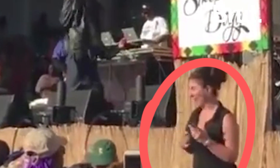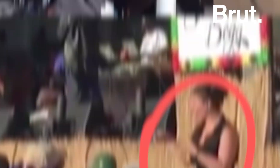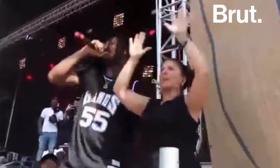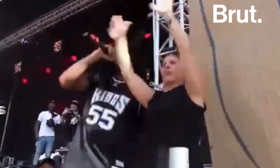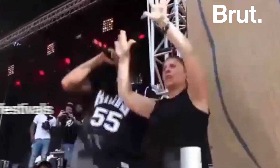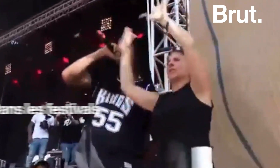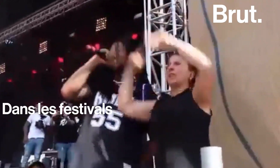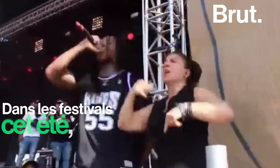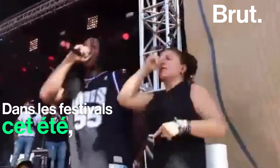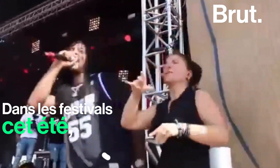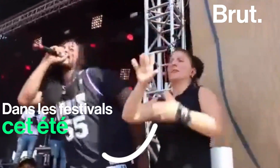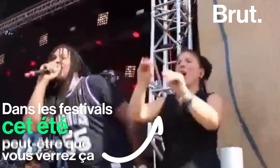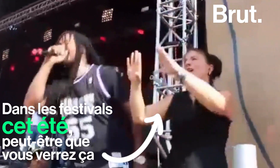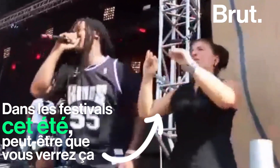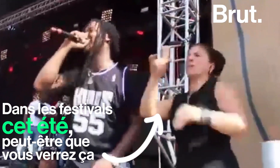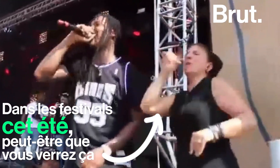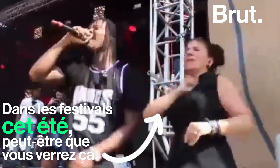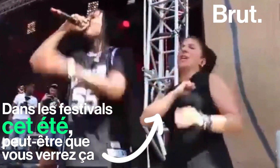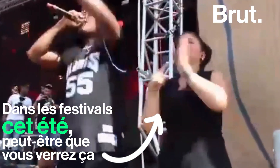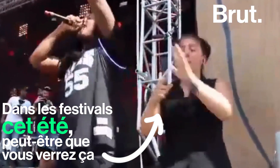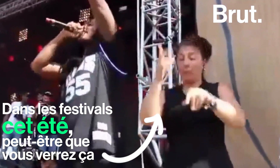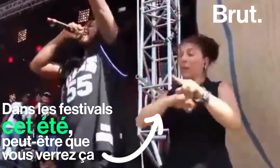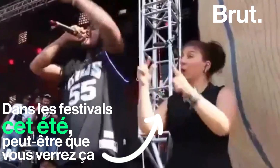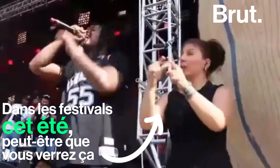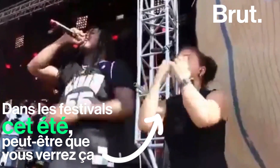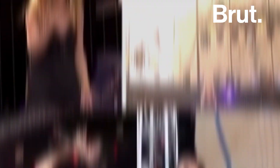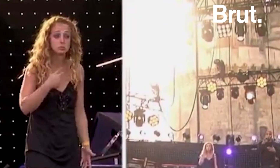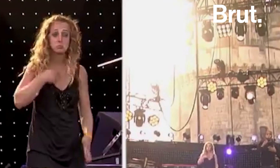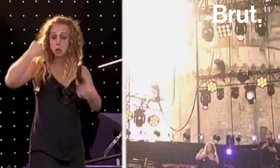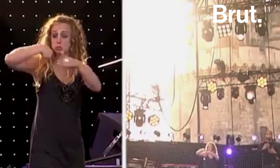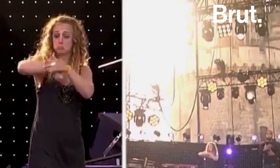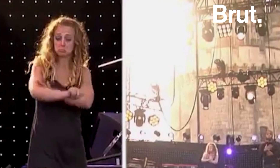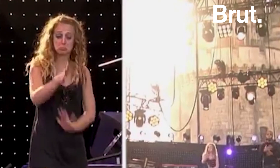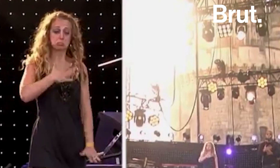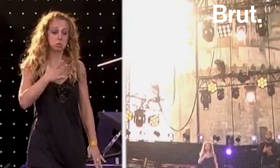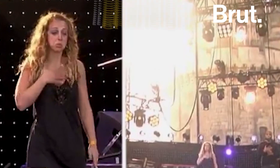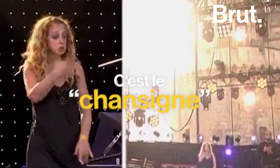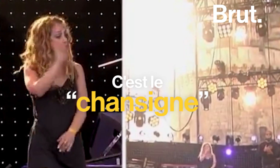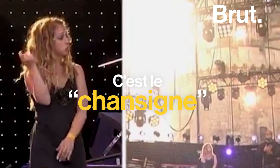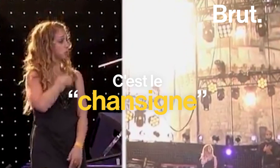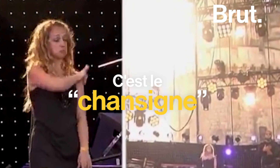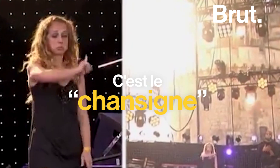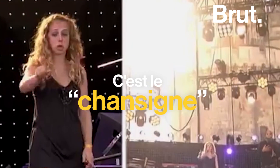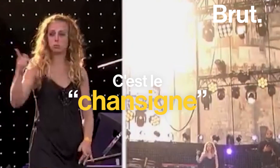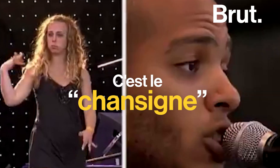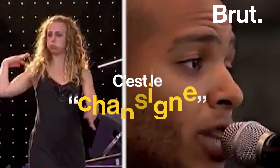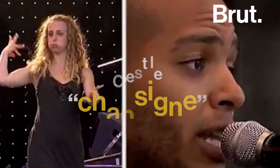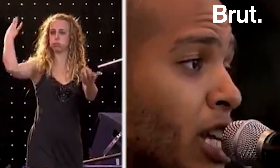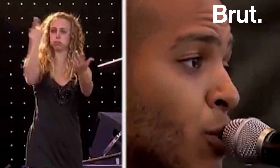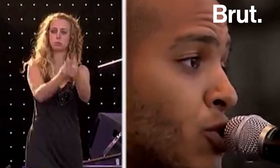J'ai venu au monde sans avoir choisi Alors tant d'années je me